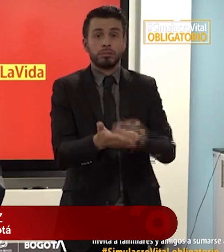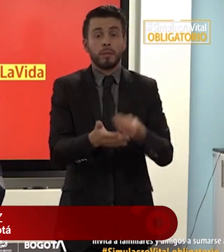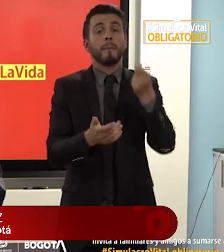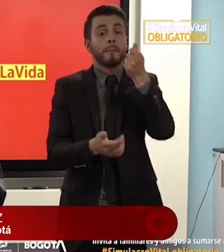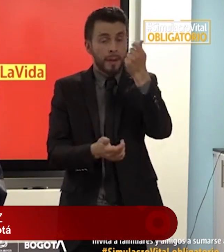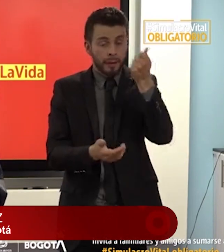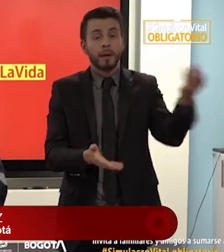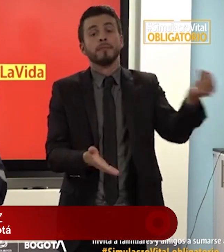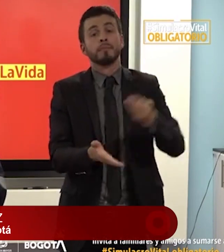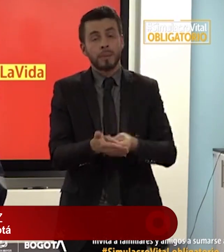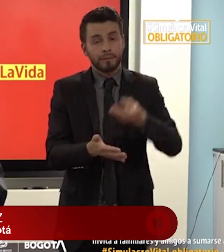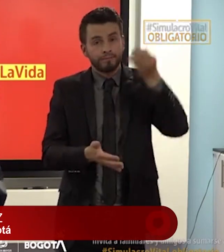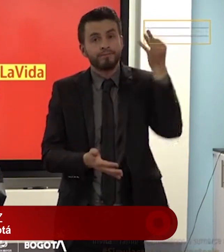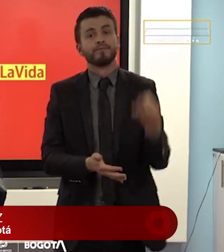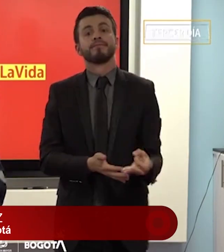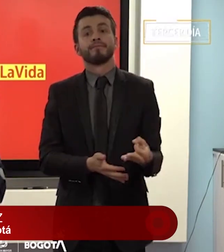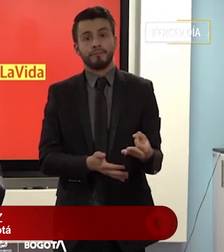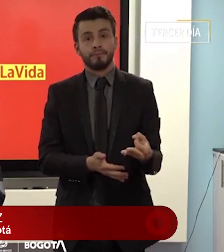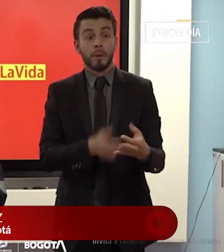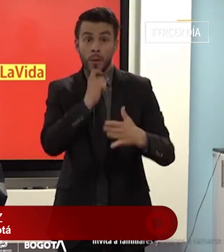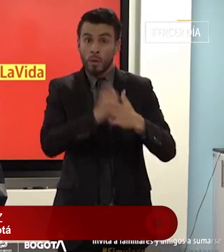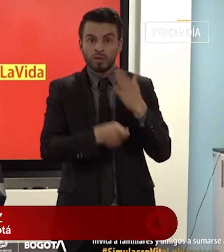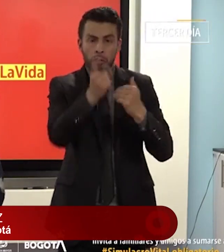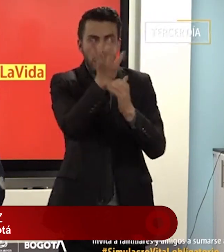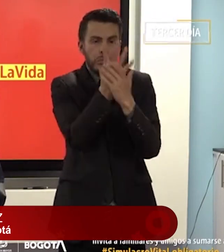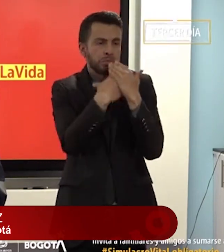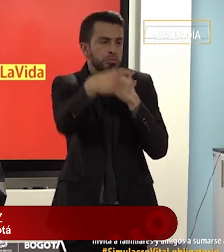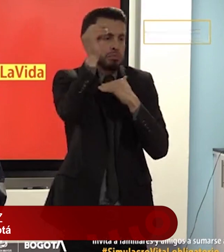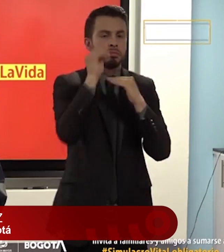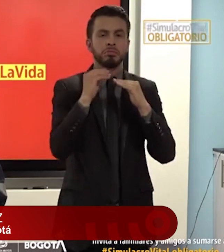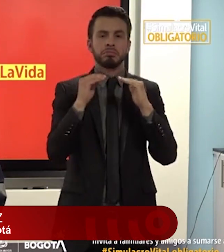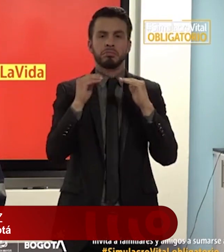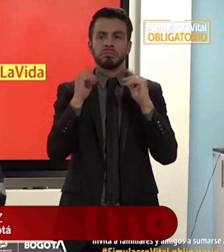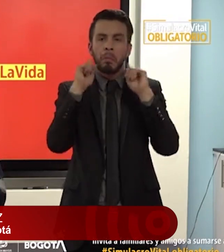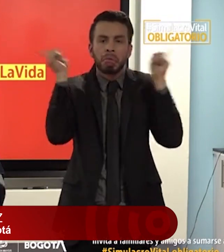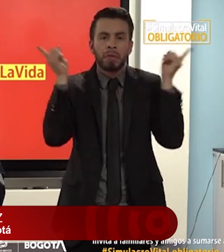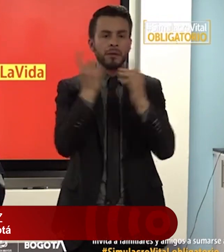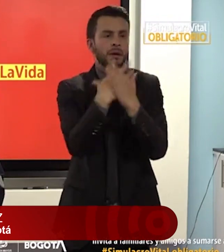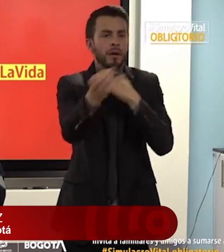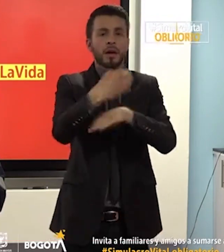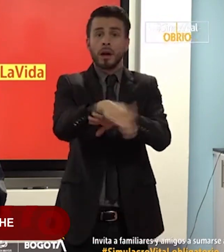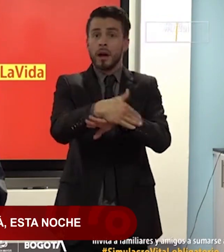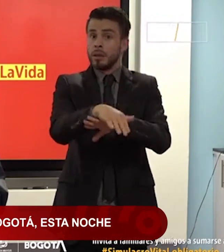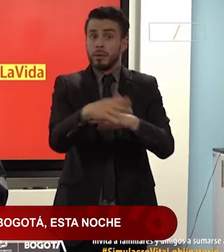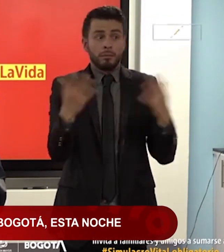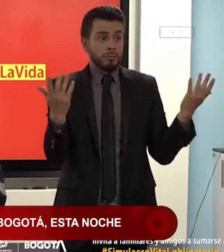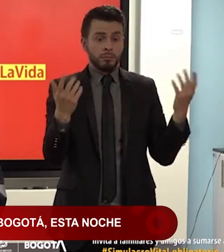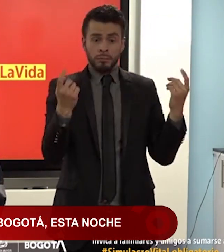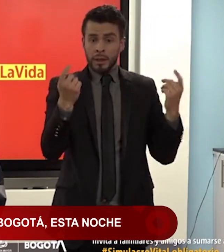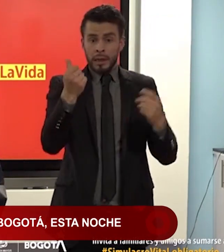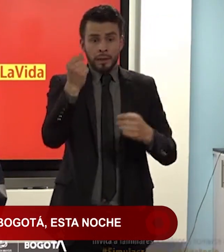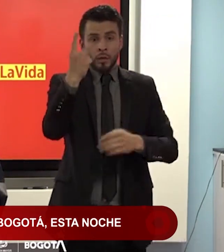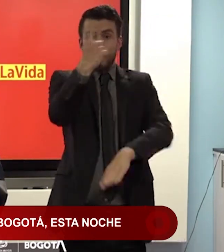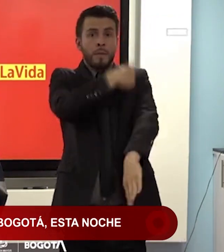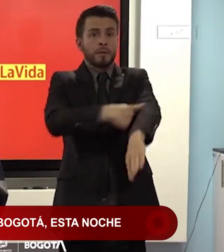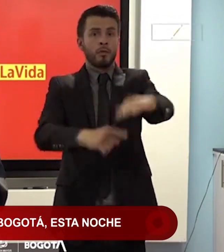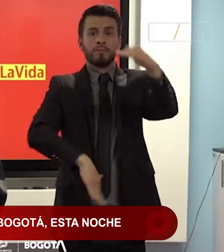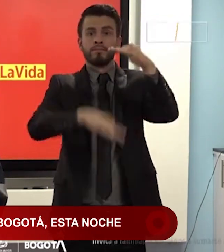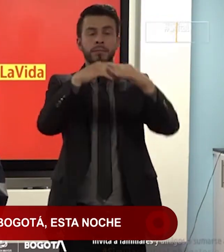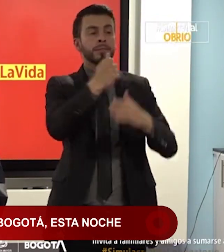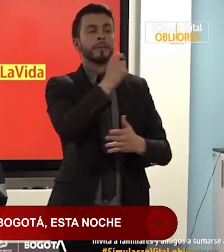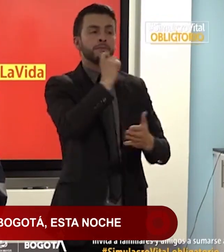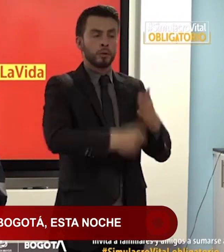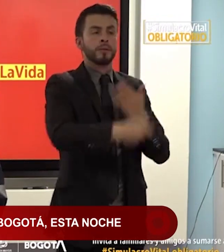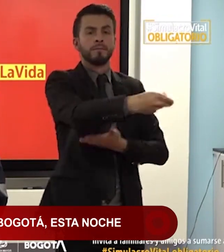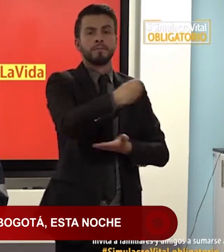costo, con costo, con costo alto, con el máximo costo, hasta de un millón de pesos para quien viole las